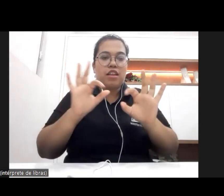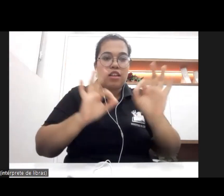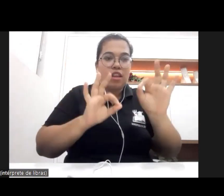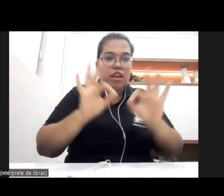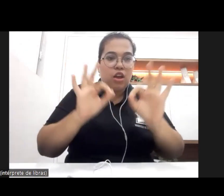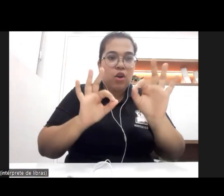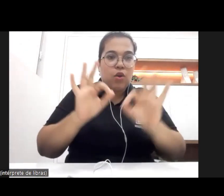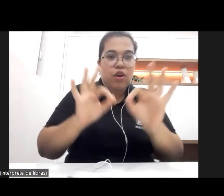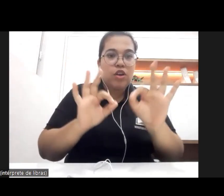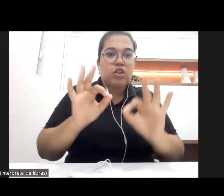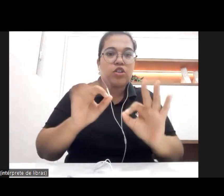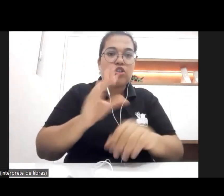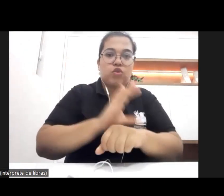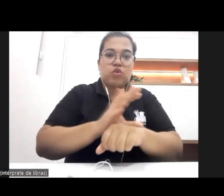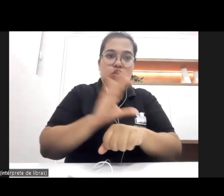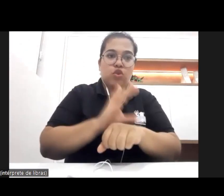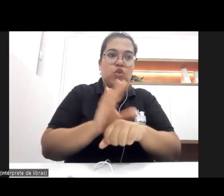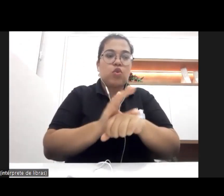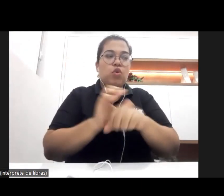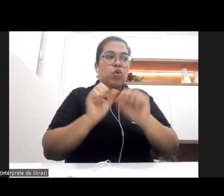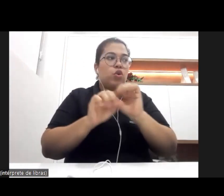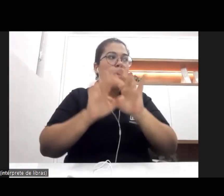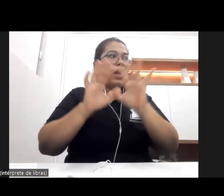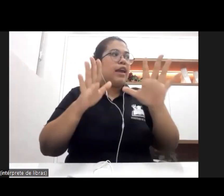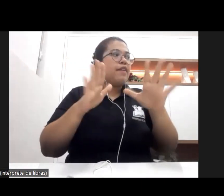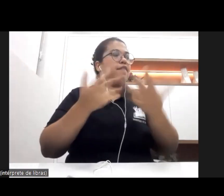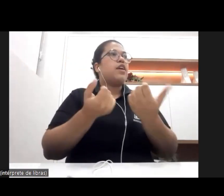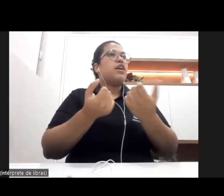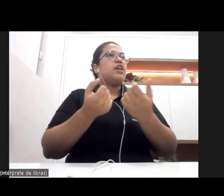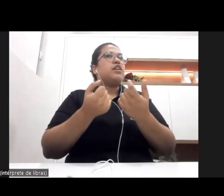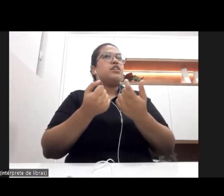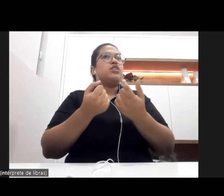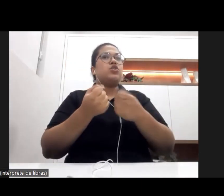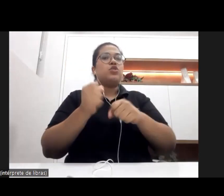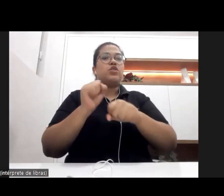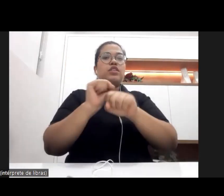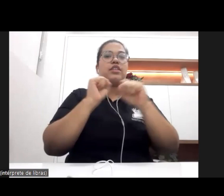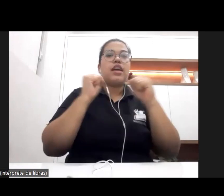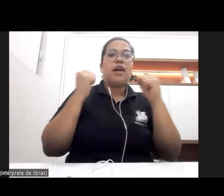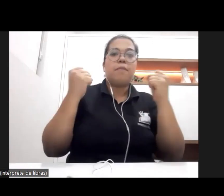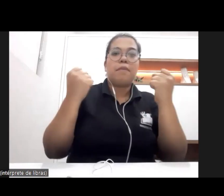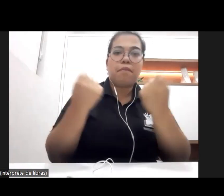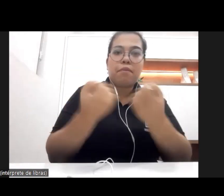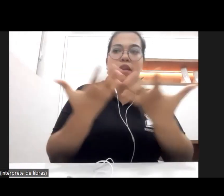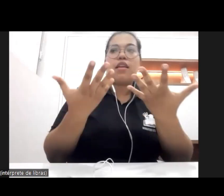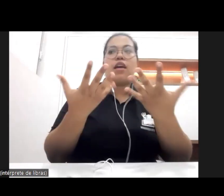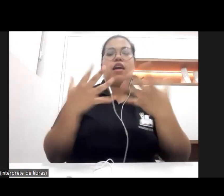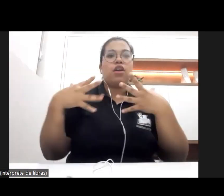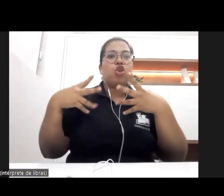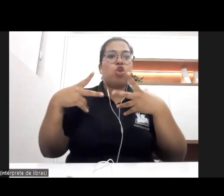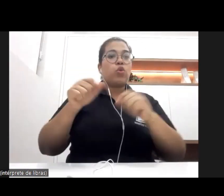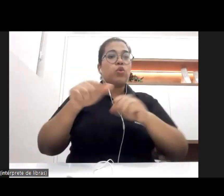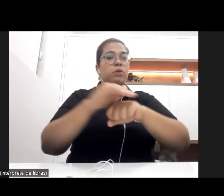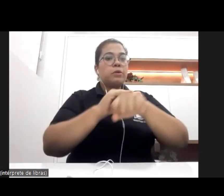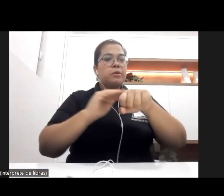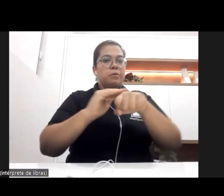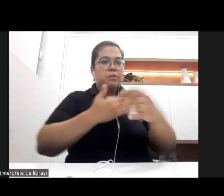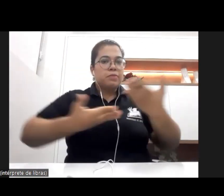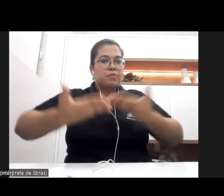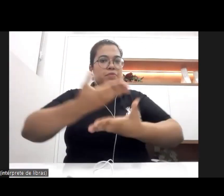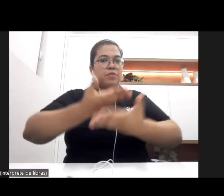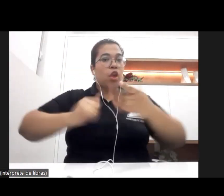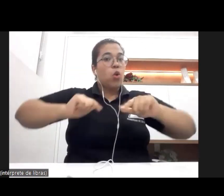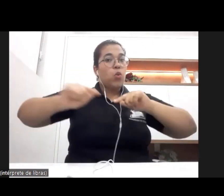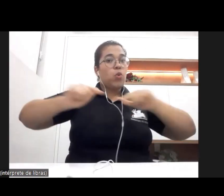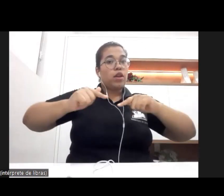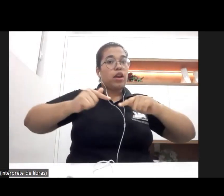cursos, eventos, seminários para debater o trabalho de assistentes sociais na